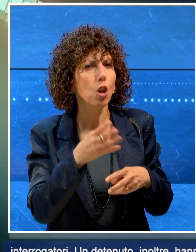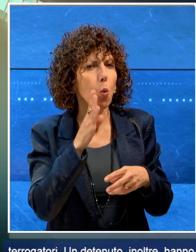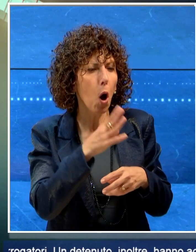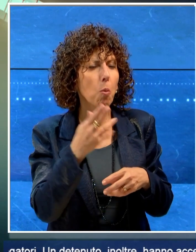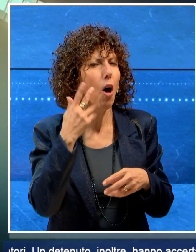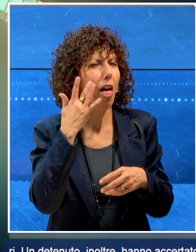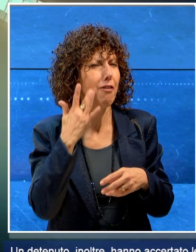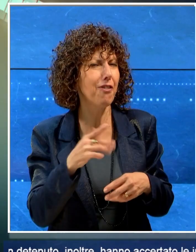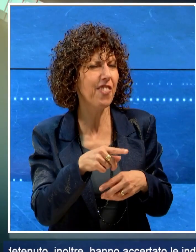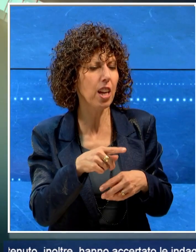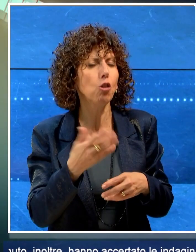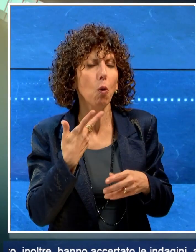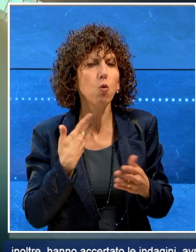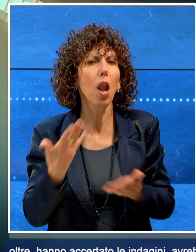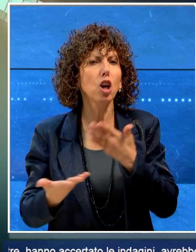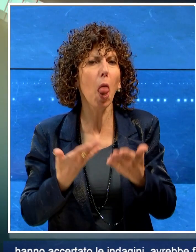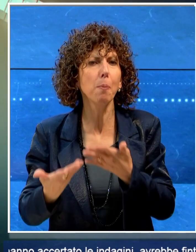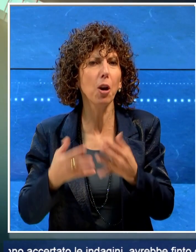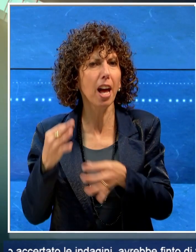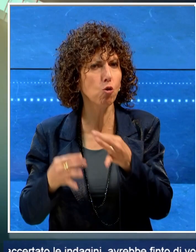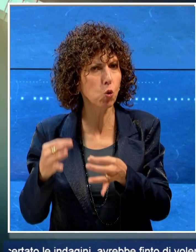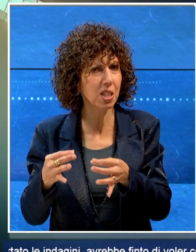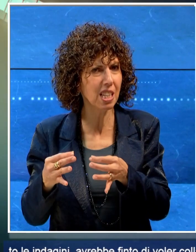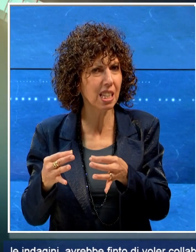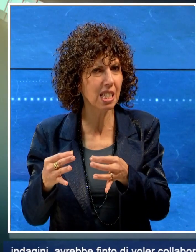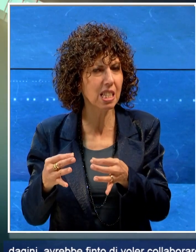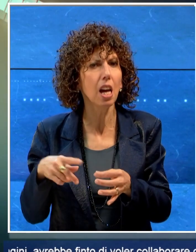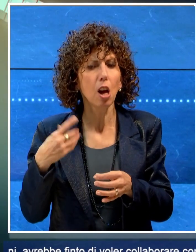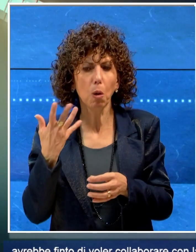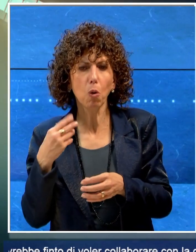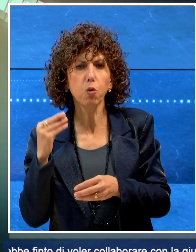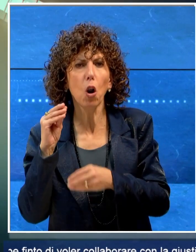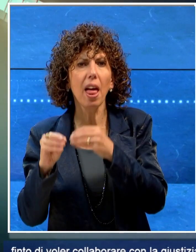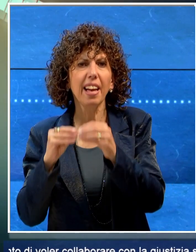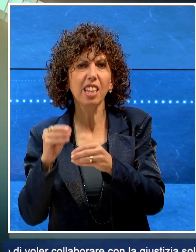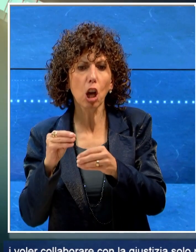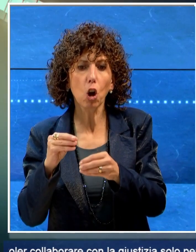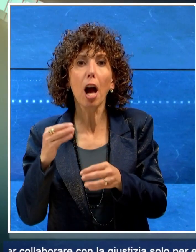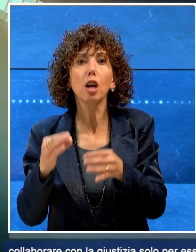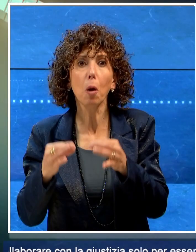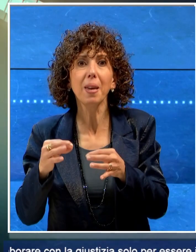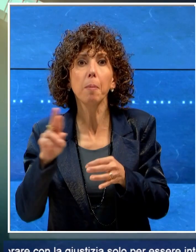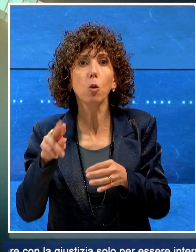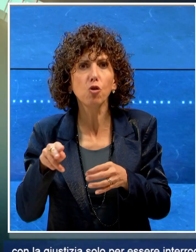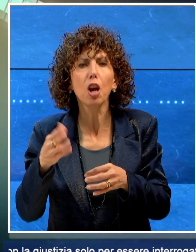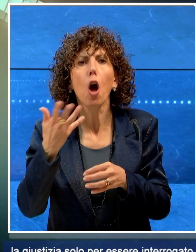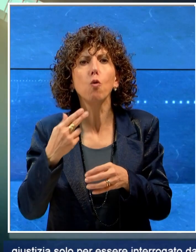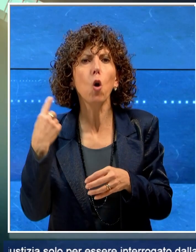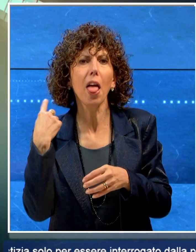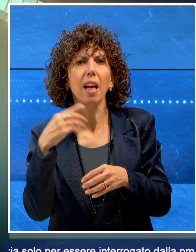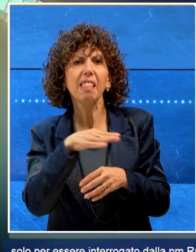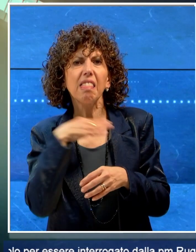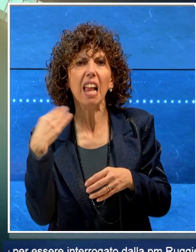finto di voler collaborare con la giustizia solo per essere interrogato dalla PM Ruggero e per tagliarle la gola